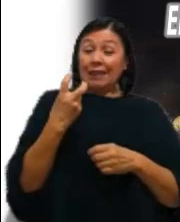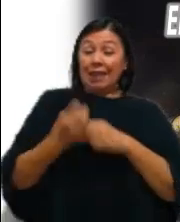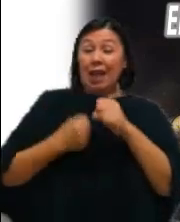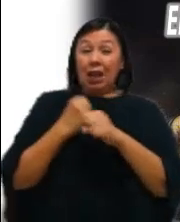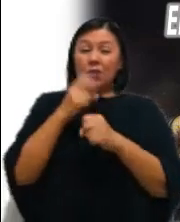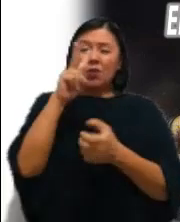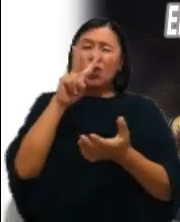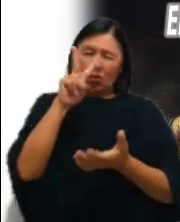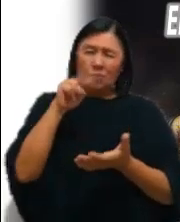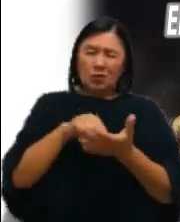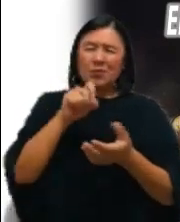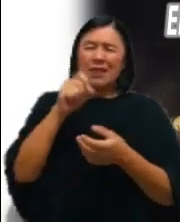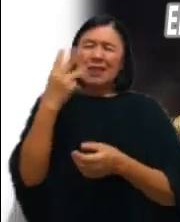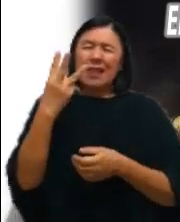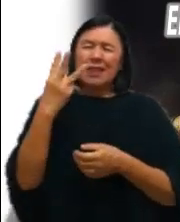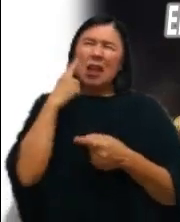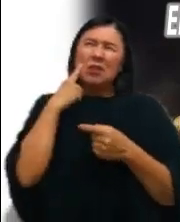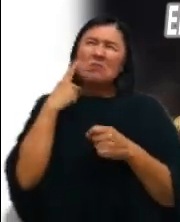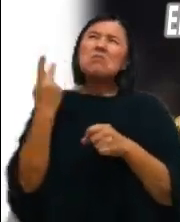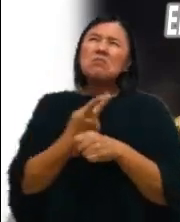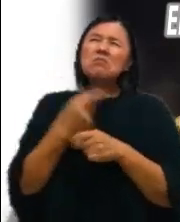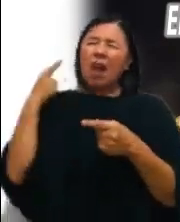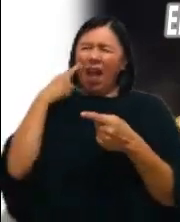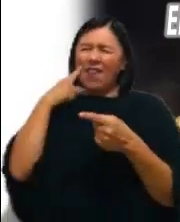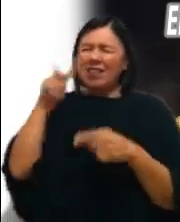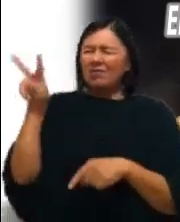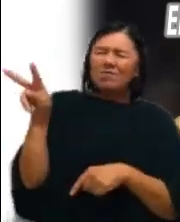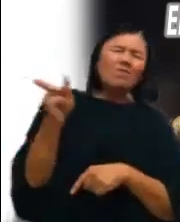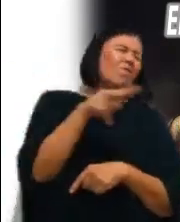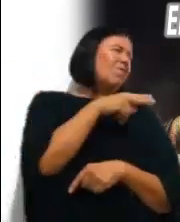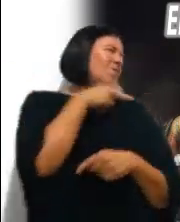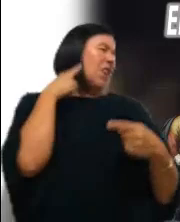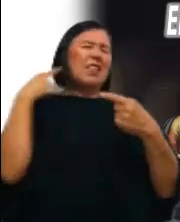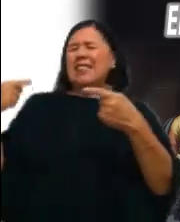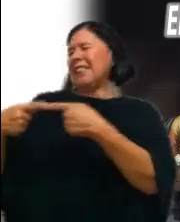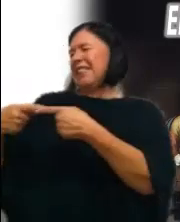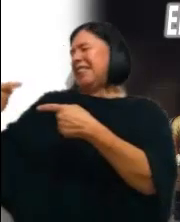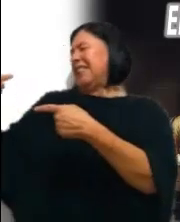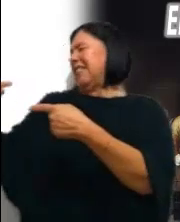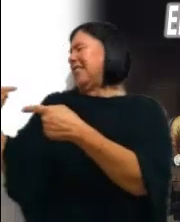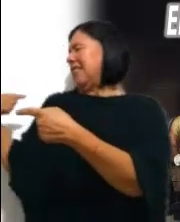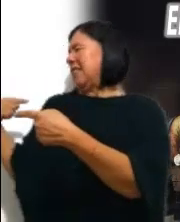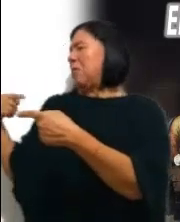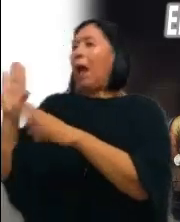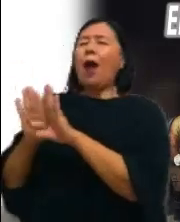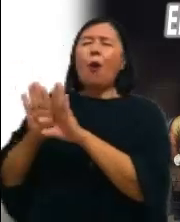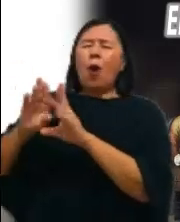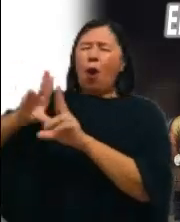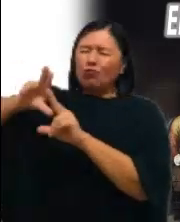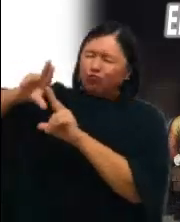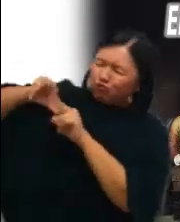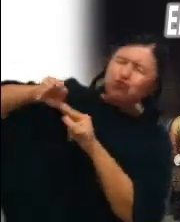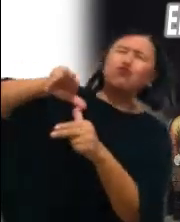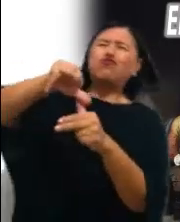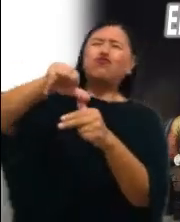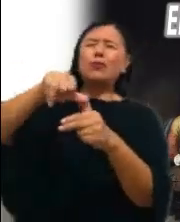Miro hacia atrás y contemplo la sucesión de los días como en un torbellino Me detengo a revisar qué